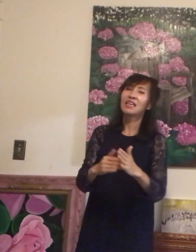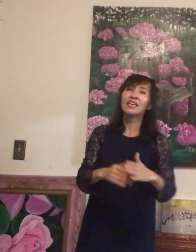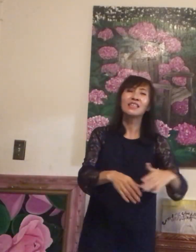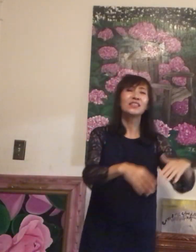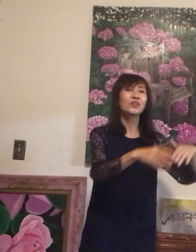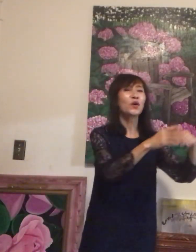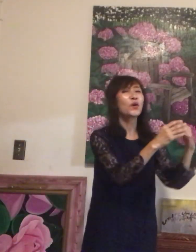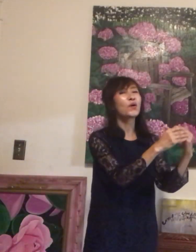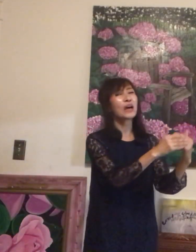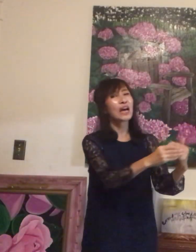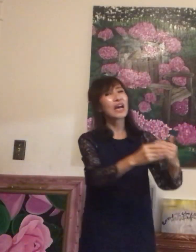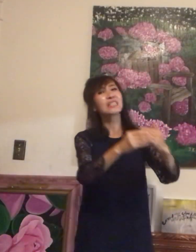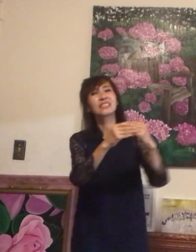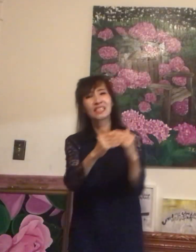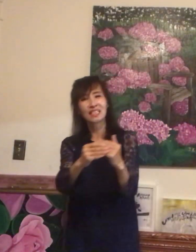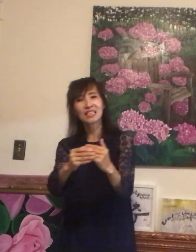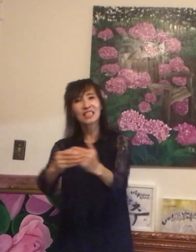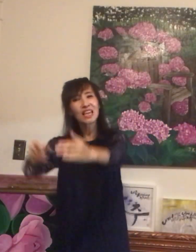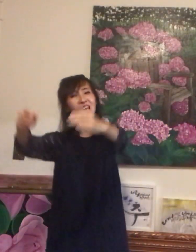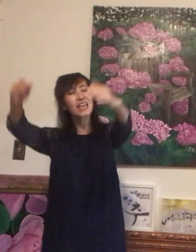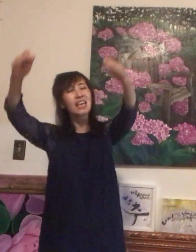시기까지 인도하시네